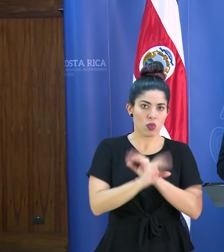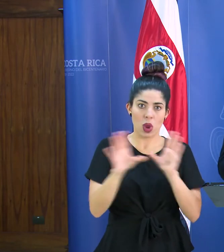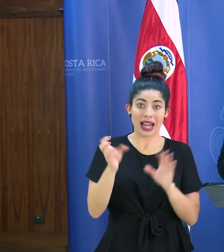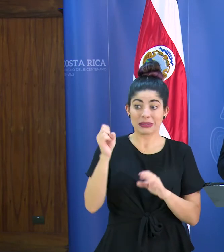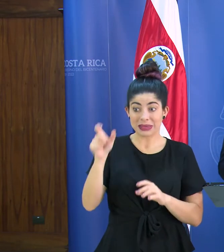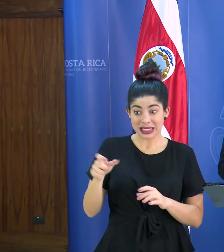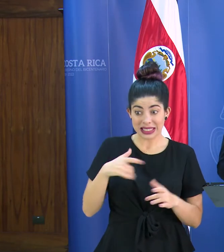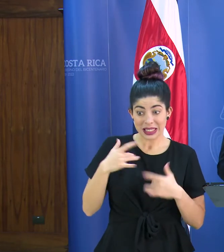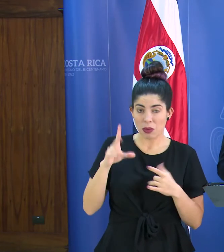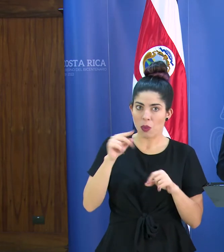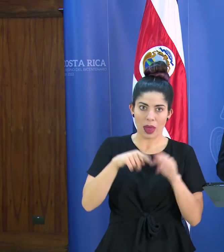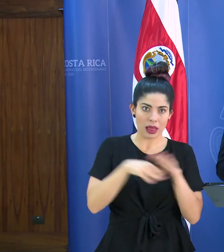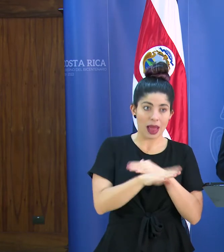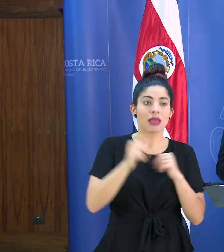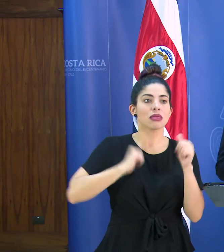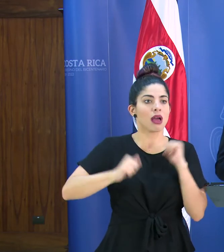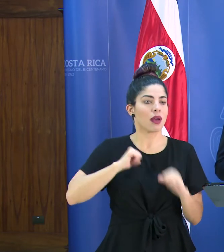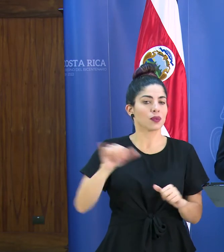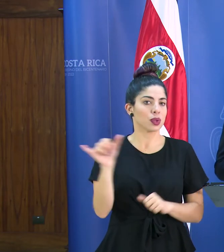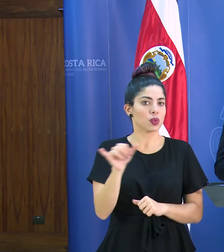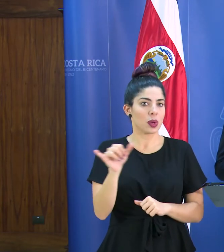y parecido también en teatros